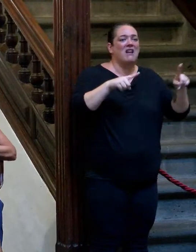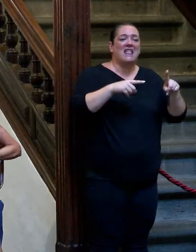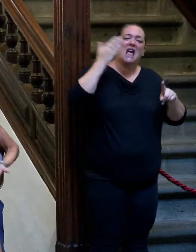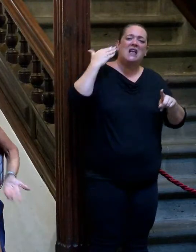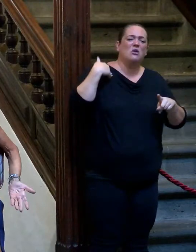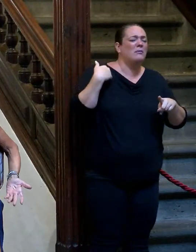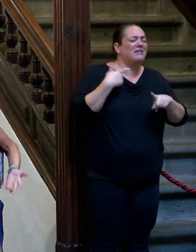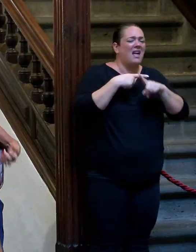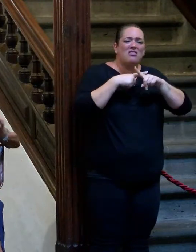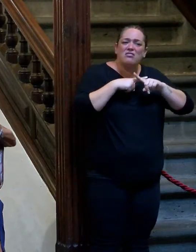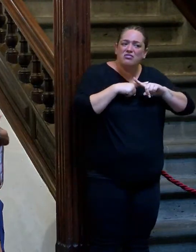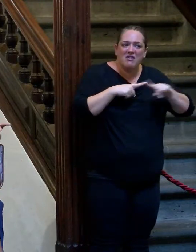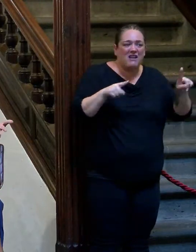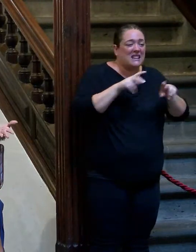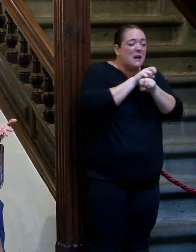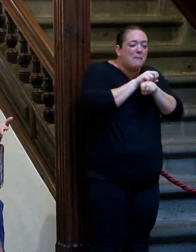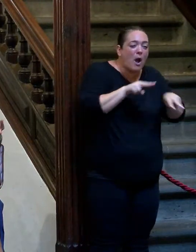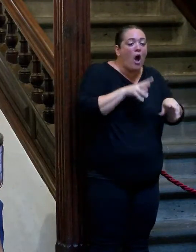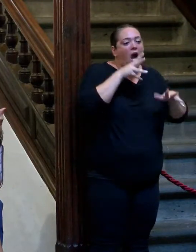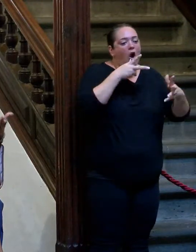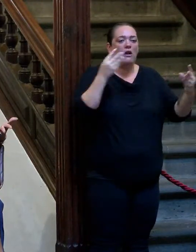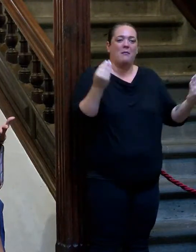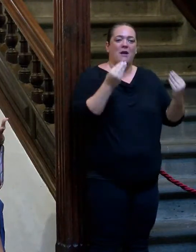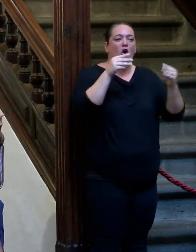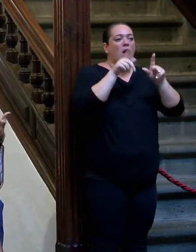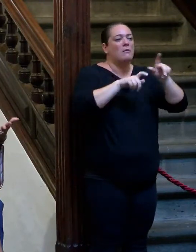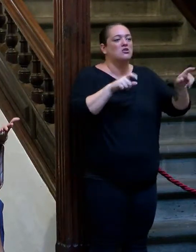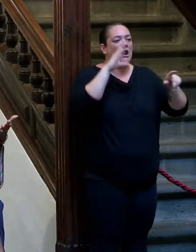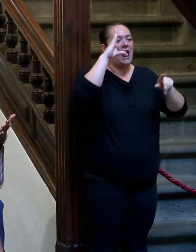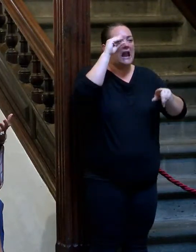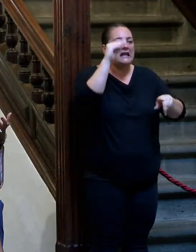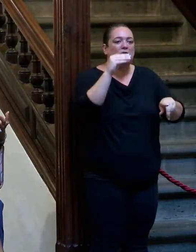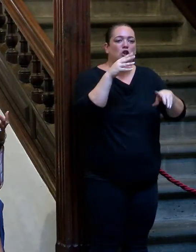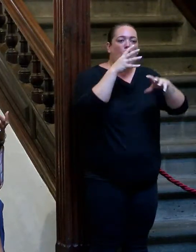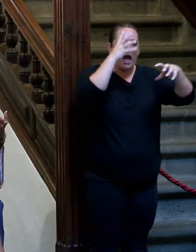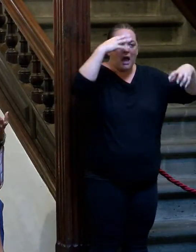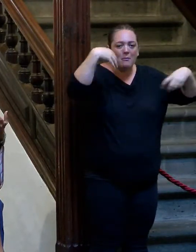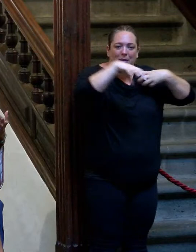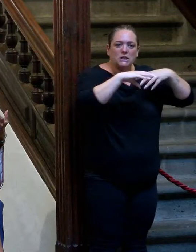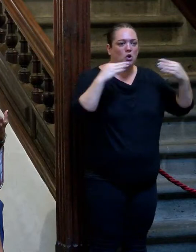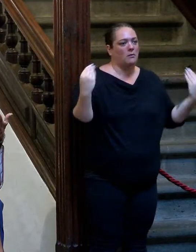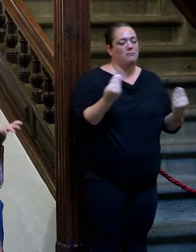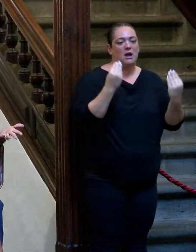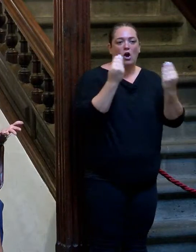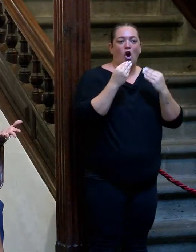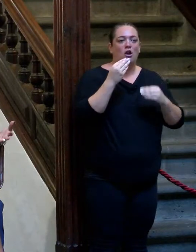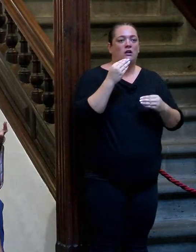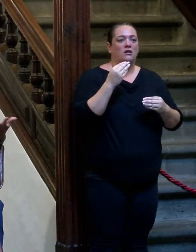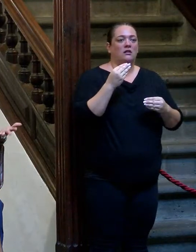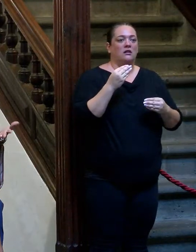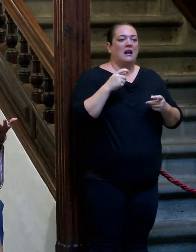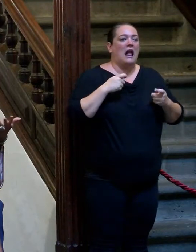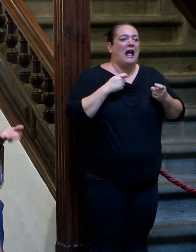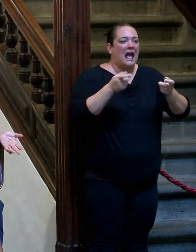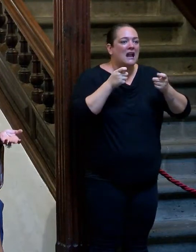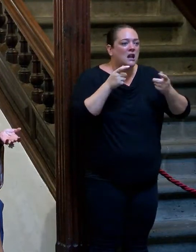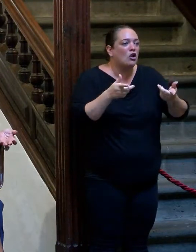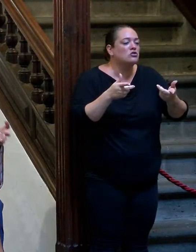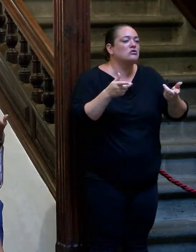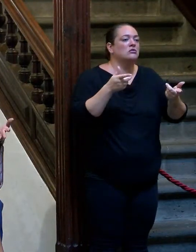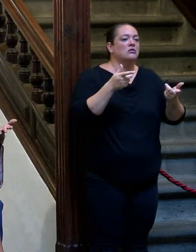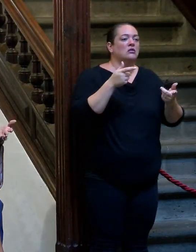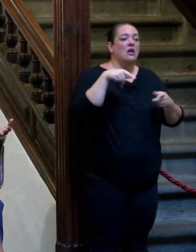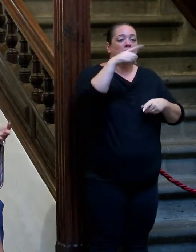Es mucho mejor. La gente somos mejores. Somos más listos, más empáticos, más generosos, más dispuestos a entender.